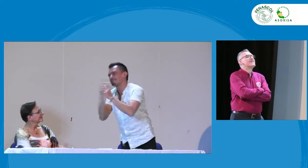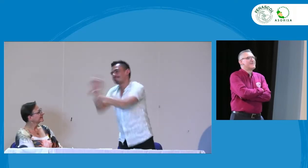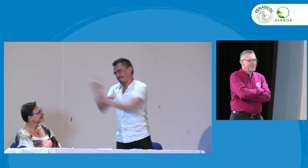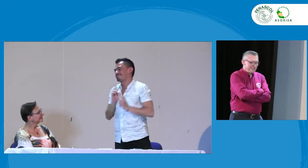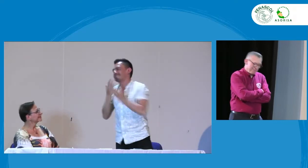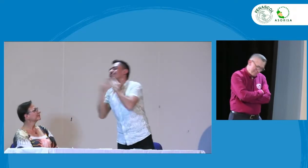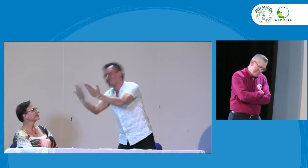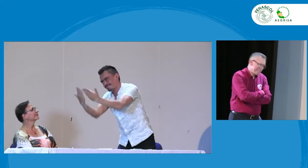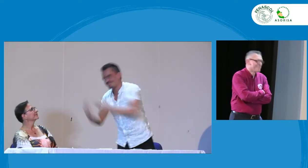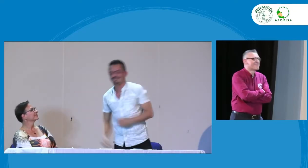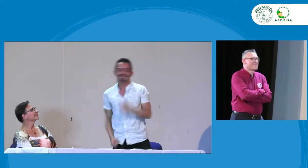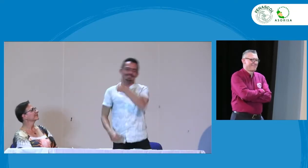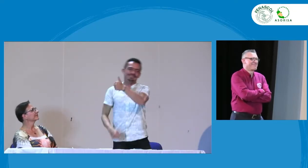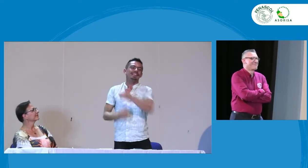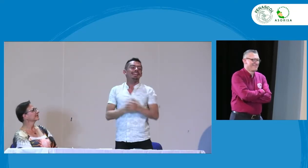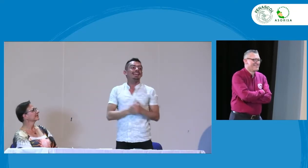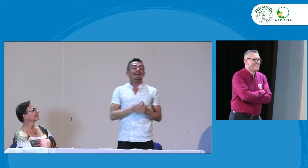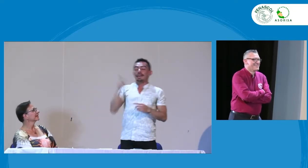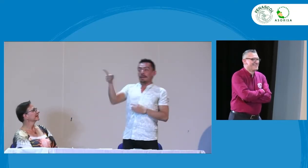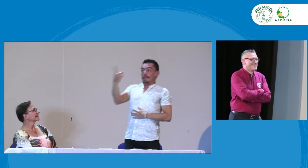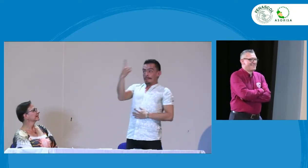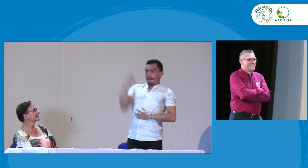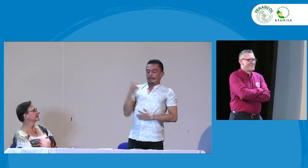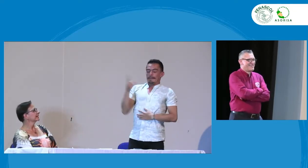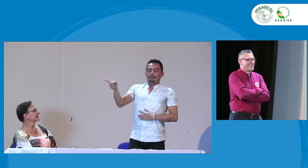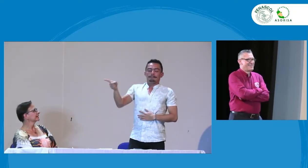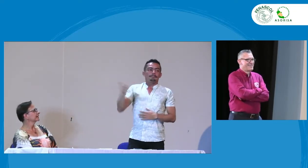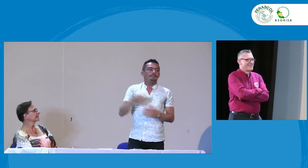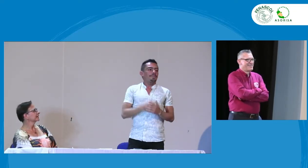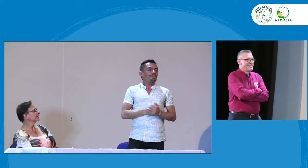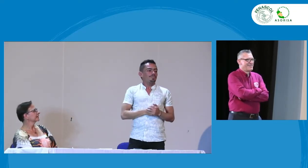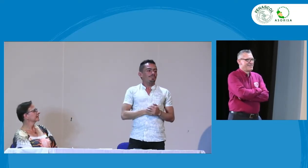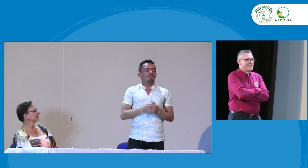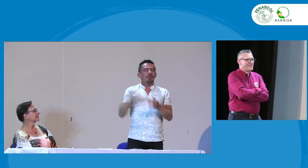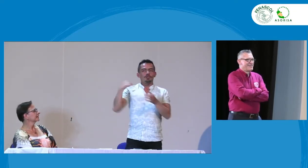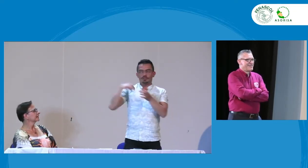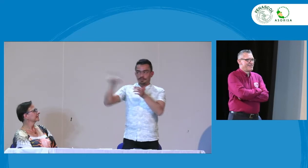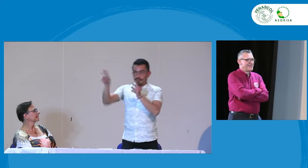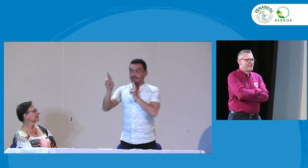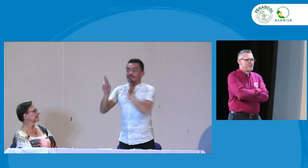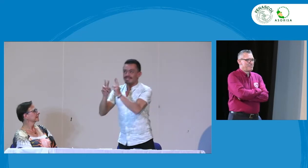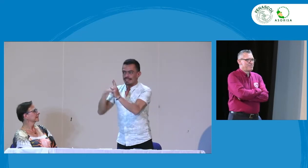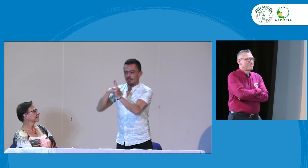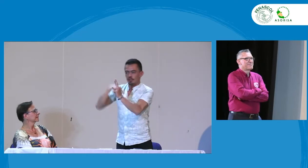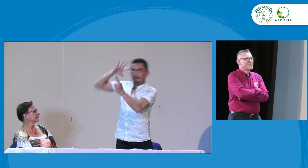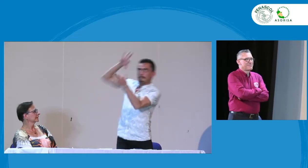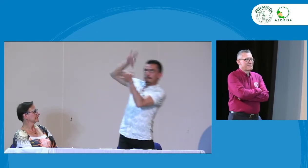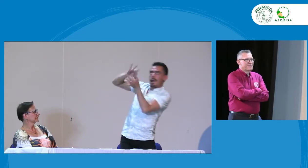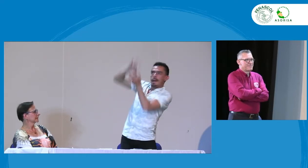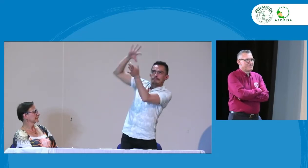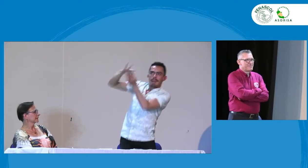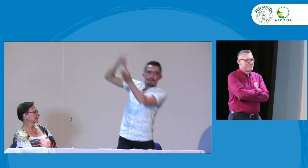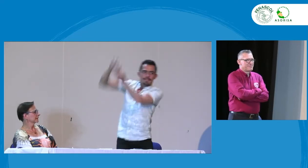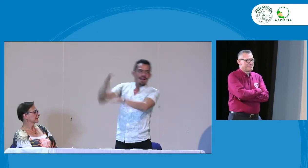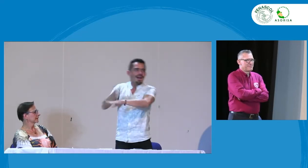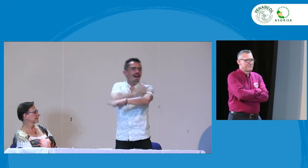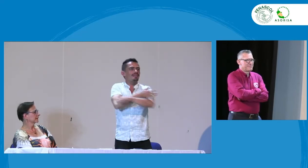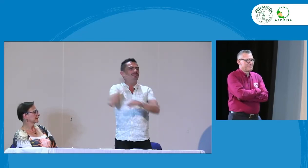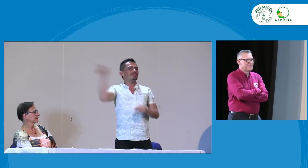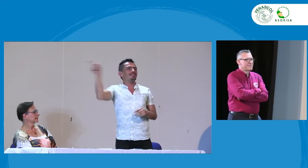hay un proceso que me ha permitido llegar hasta donde estoy y agradezco por supuesto la introducción que diste en relación con la pregunta creo que la